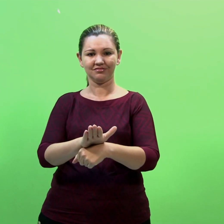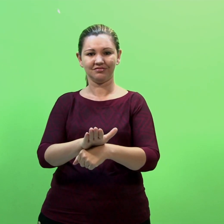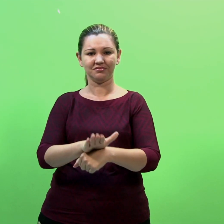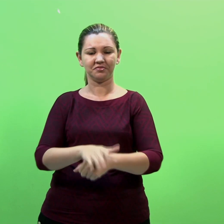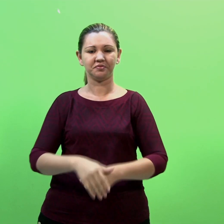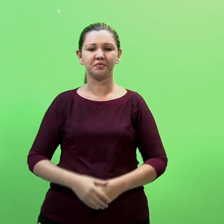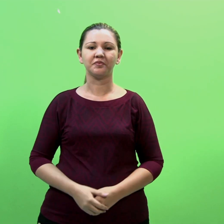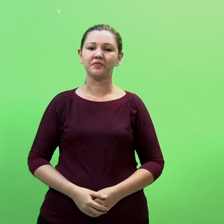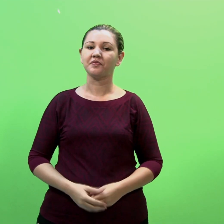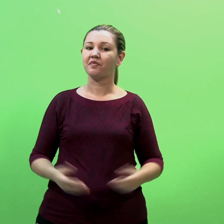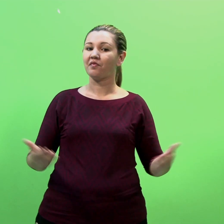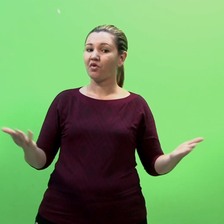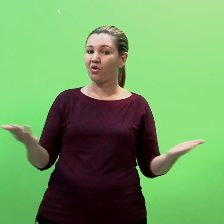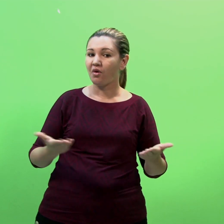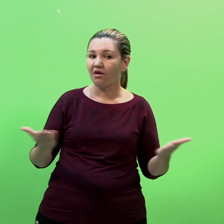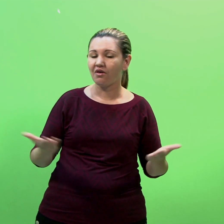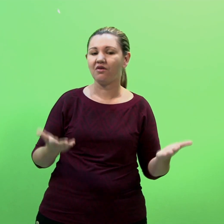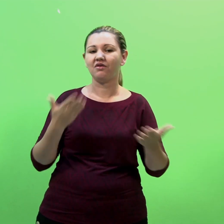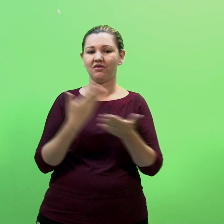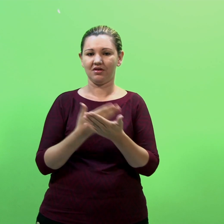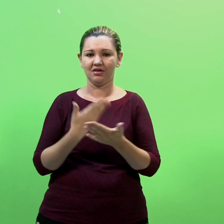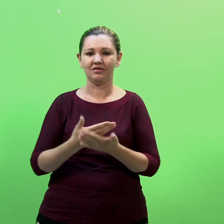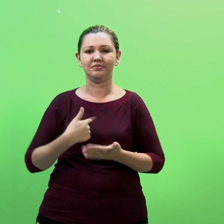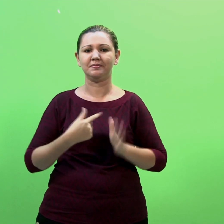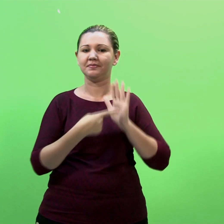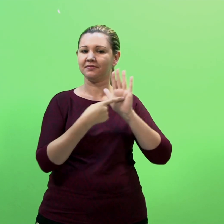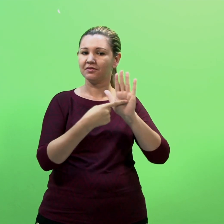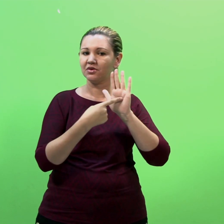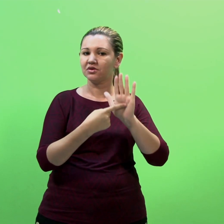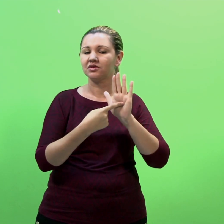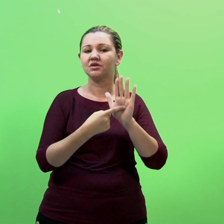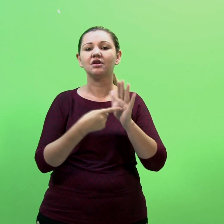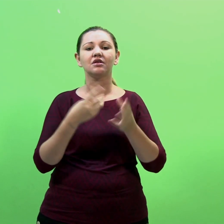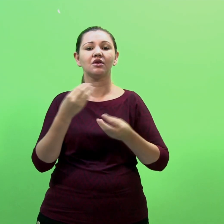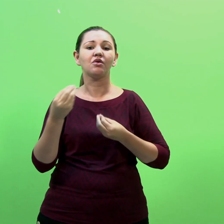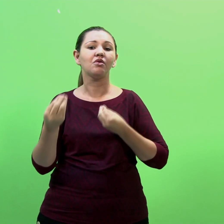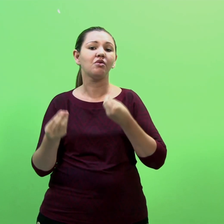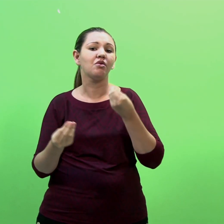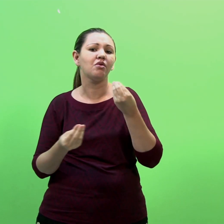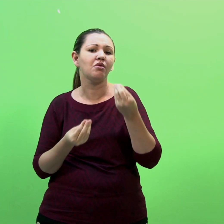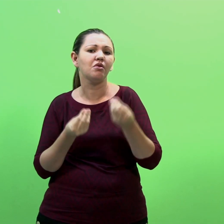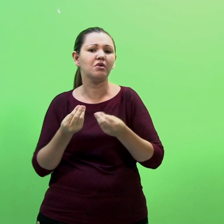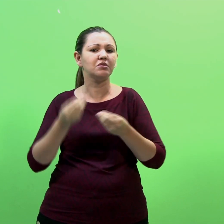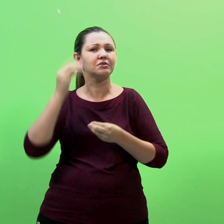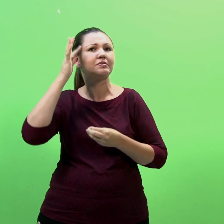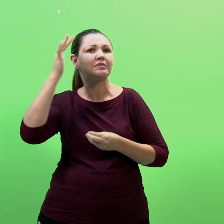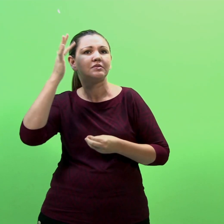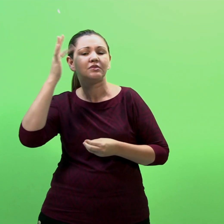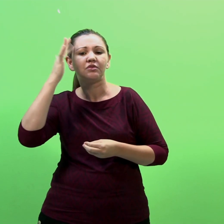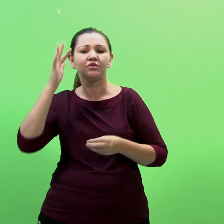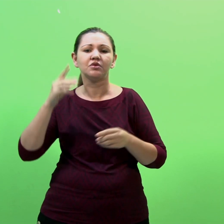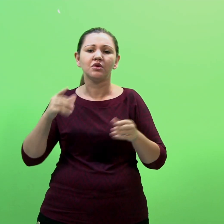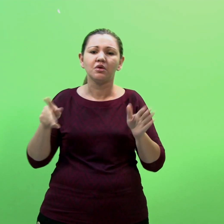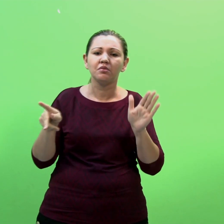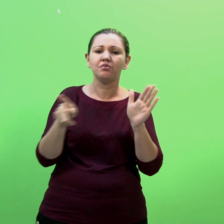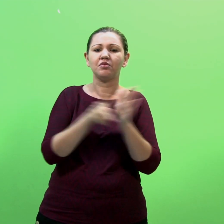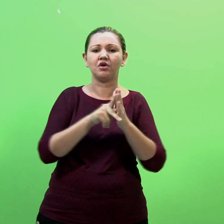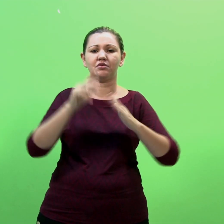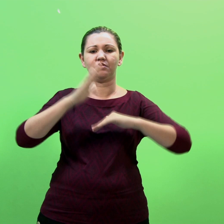Na aula de hoje, apresentaremos alguns fundamentos que envolvem a profissão do intérprete de Libras, situações